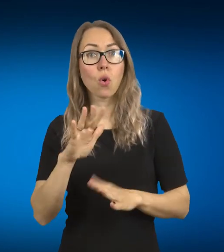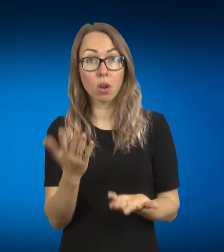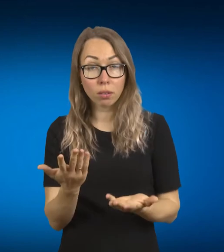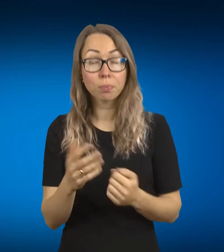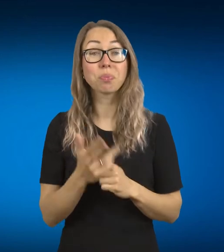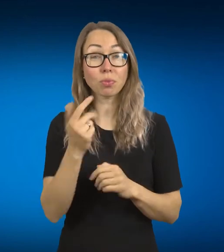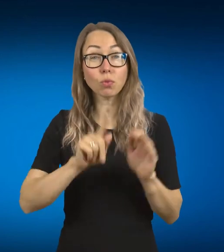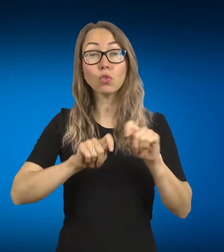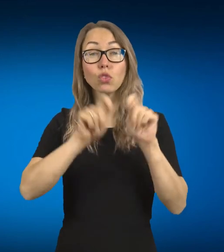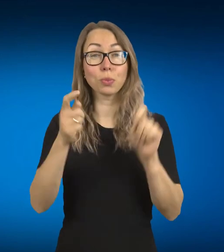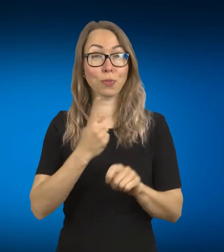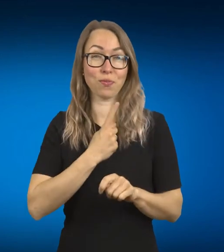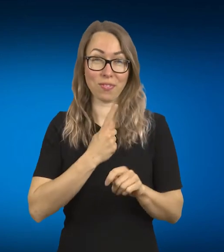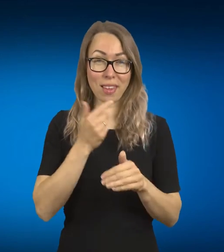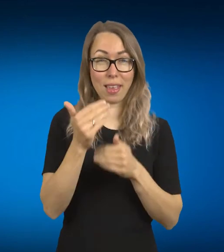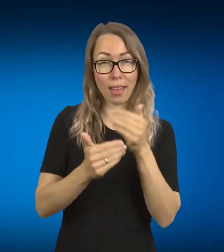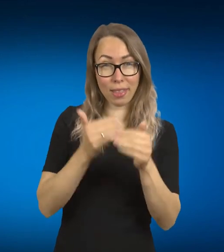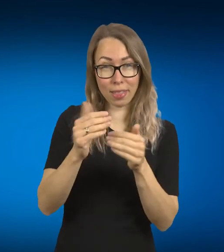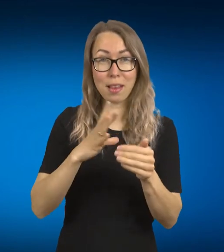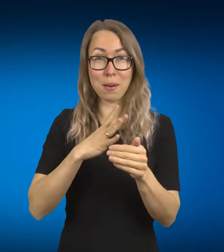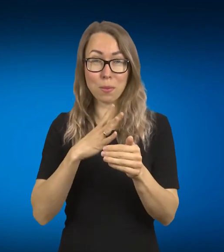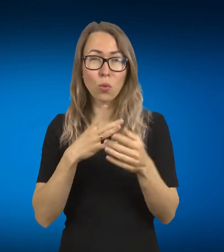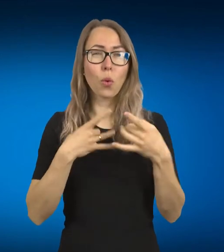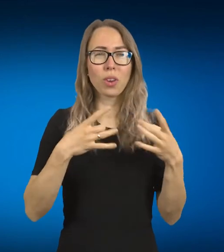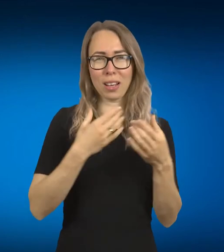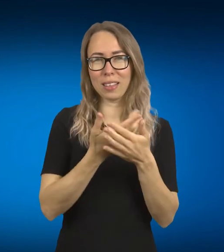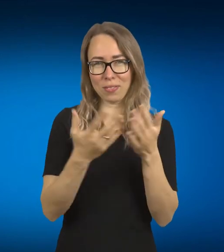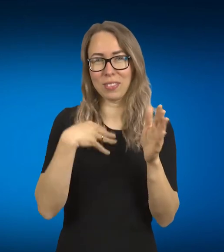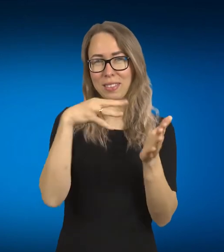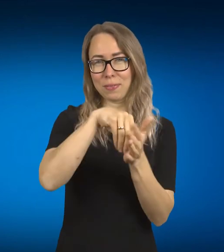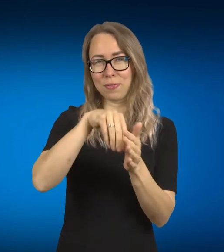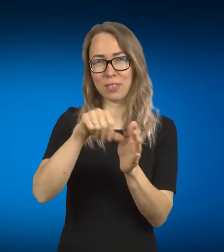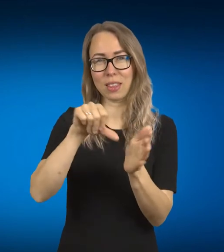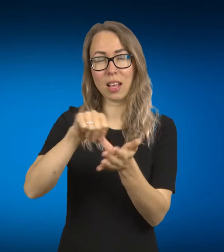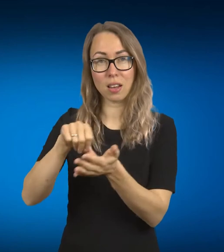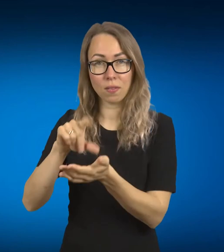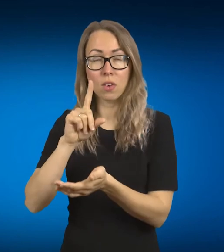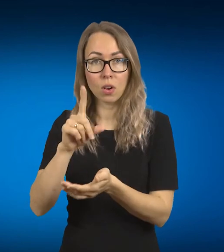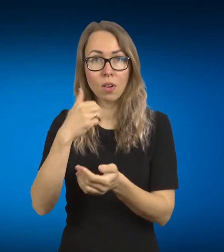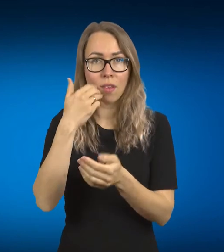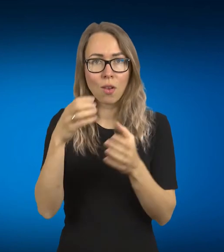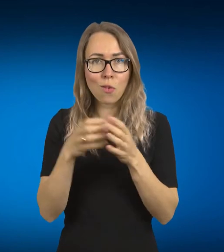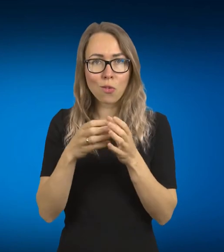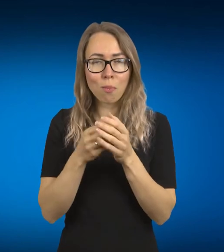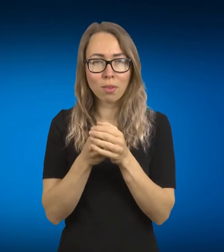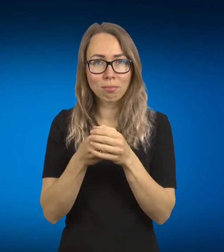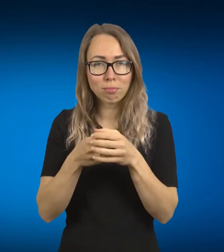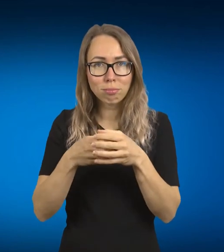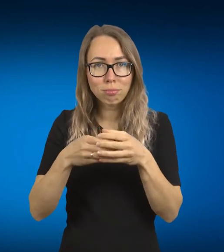ir Čiainžminkę arsoną, akseleratorius, tikrai ta komanda, jinai kito per laiką, bet